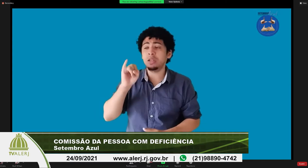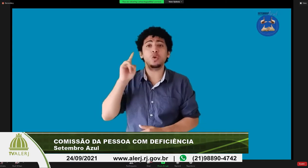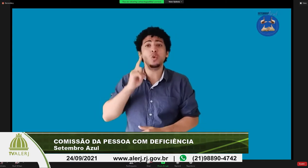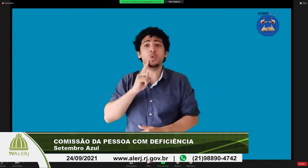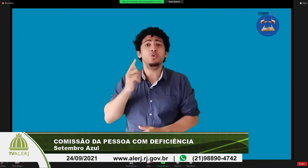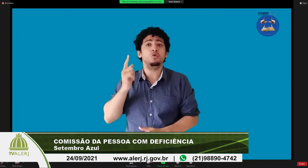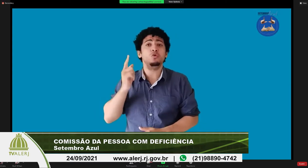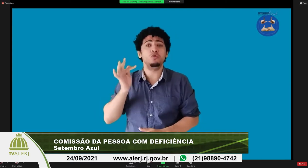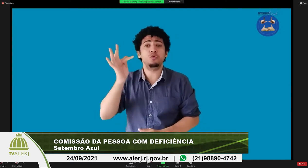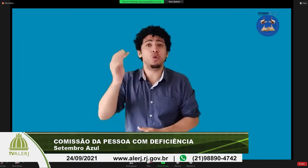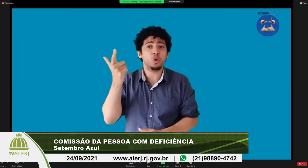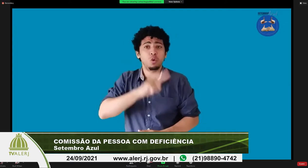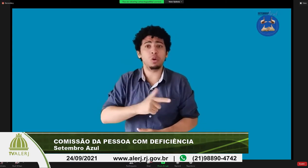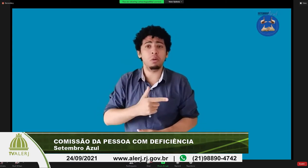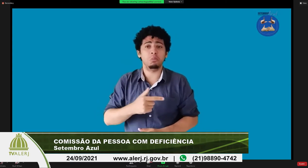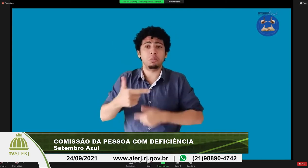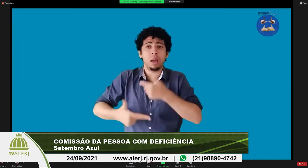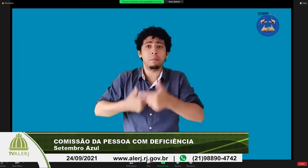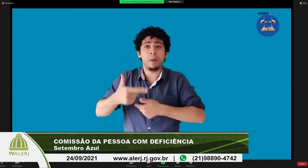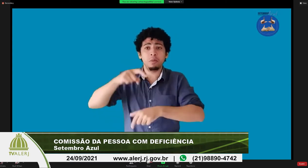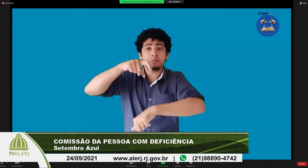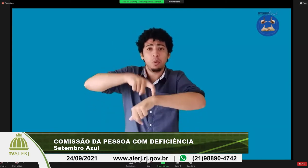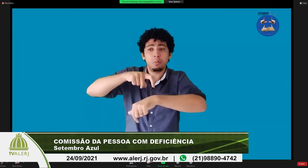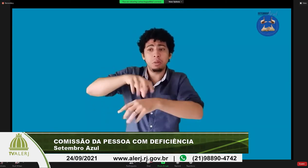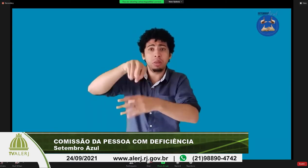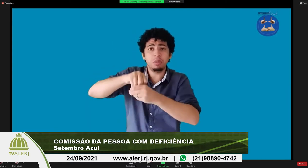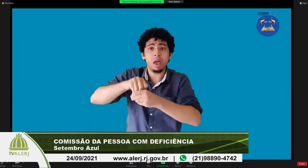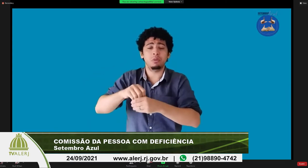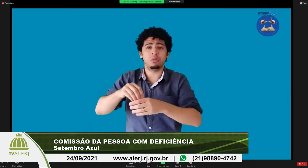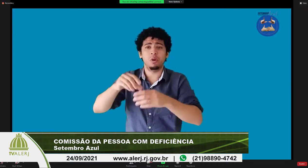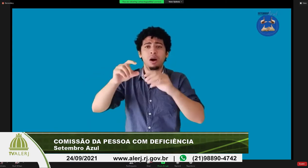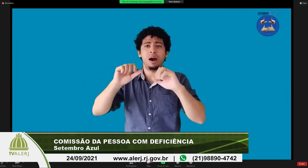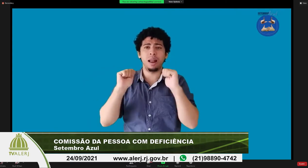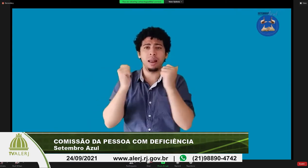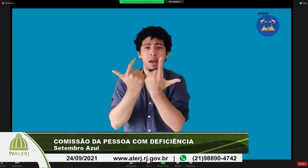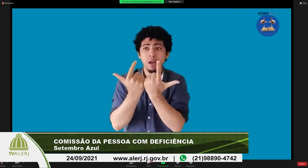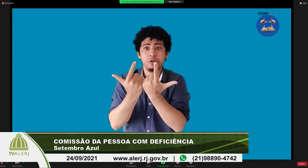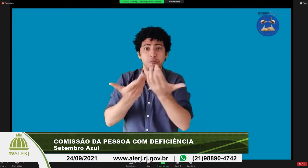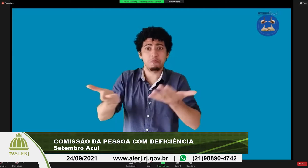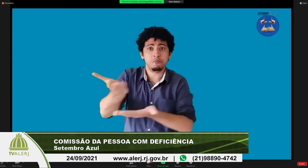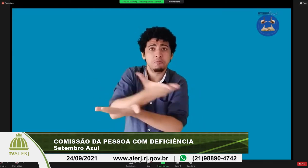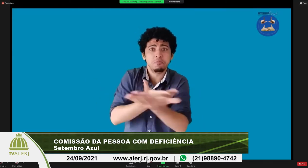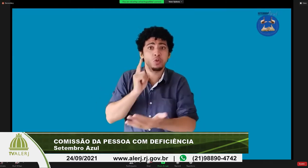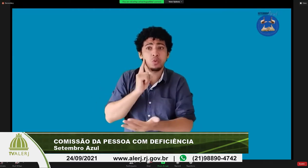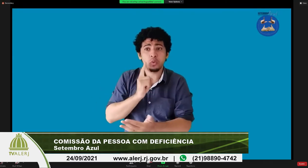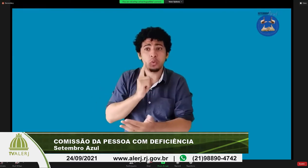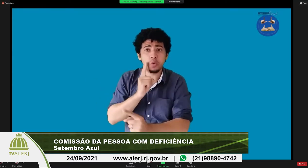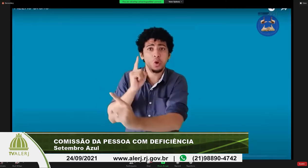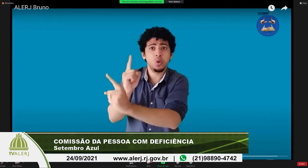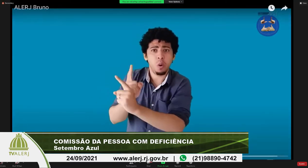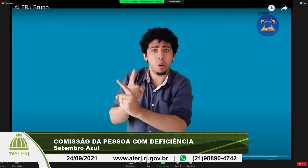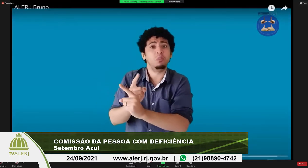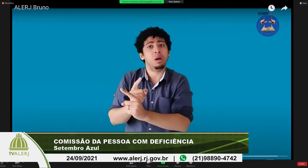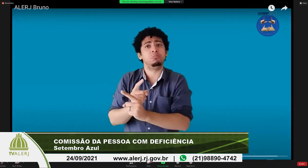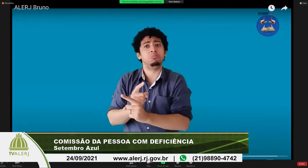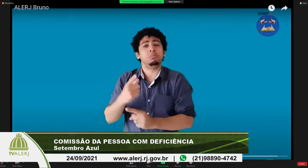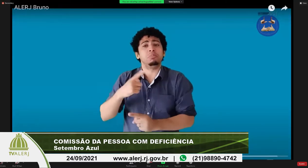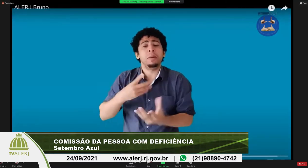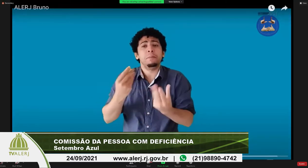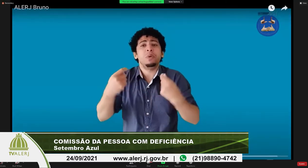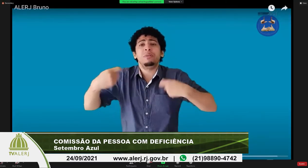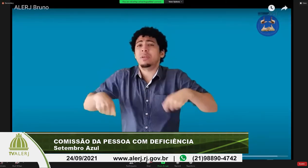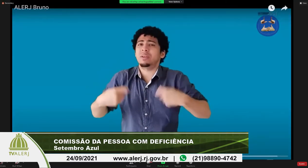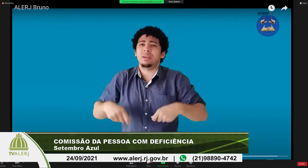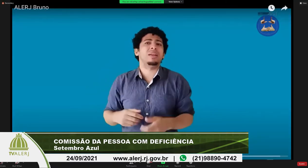surdas possam também se candidatar a deputados estaduais deputados federais possam trabalhar em aspectos ligados até mesmo aqui na LERJ